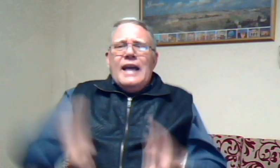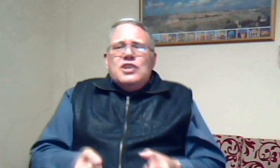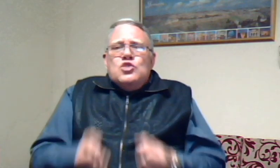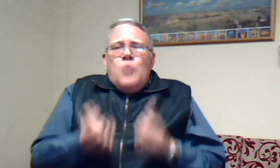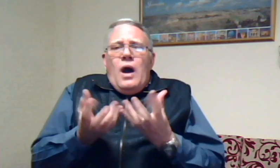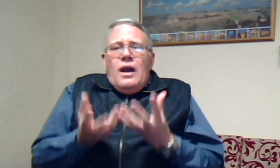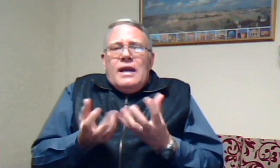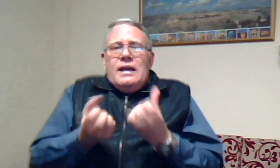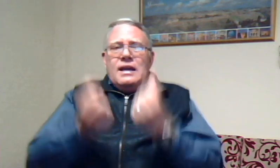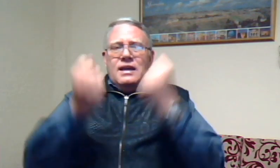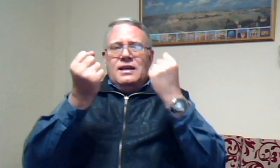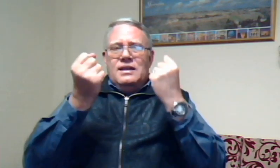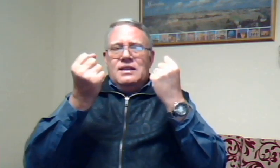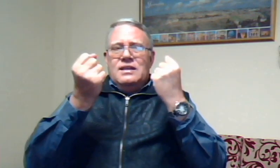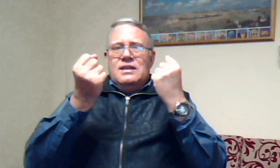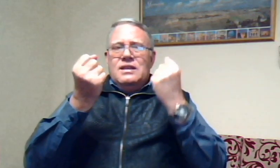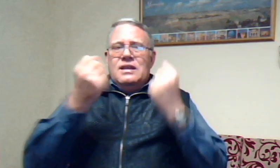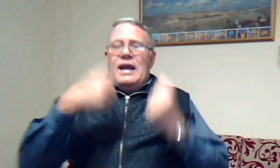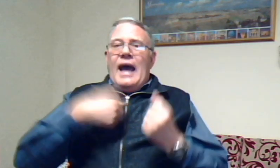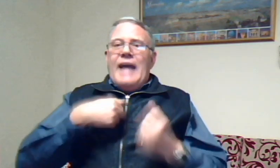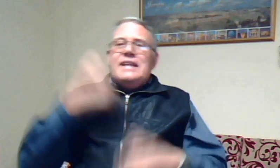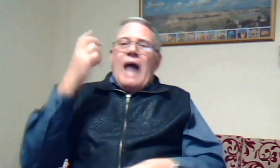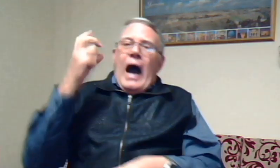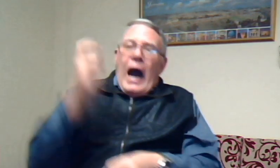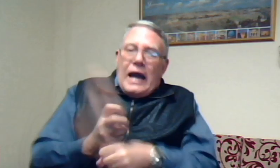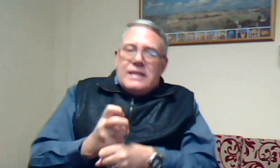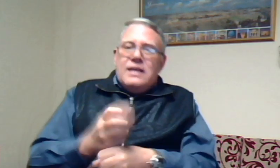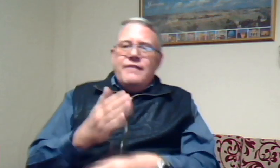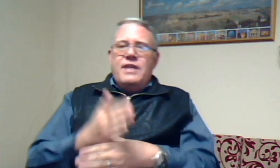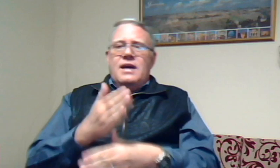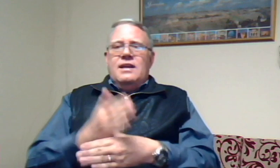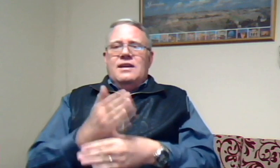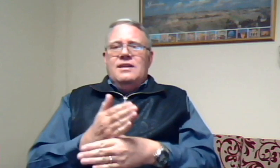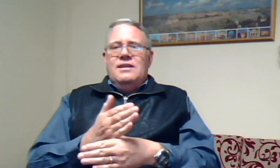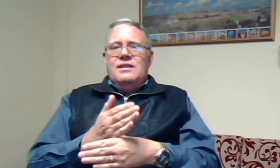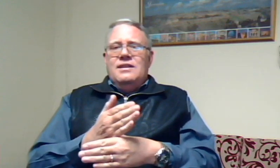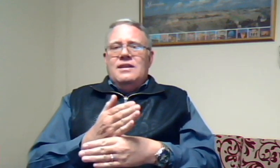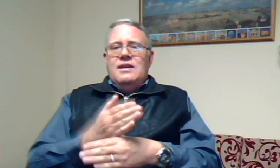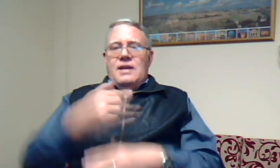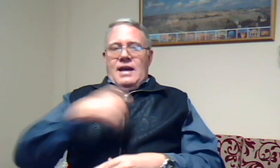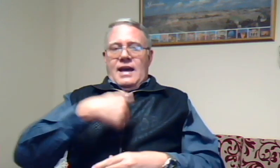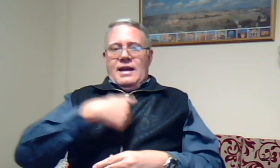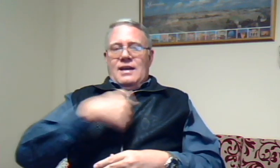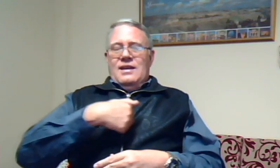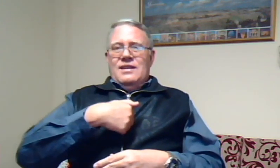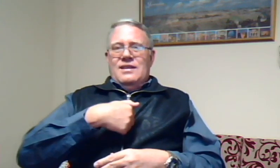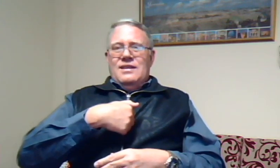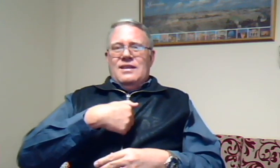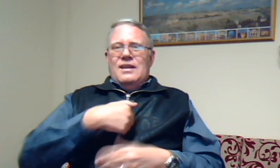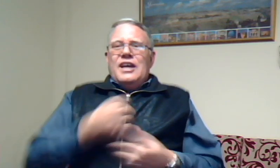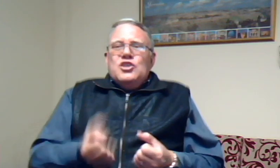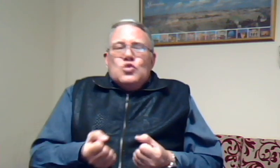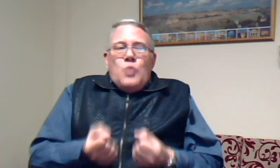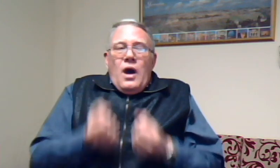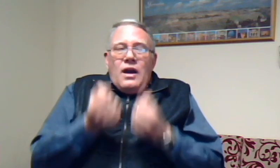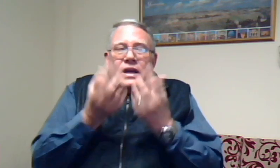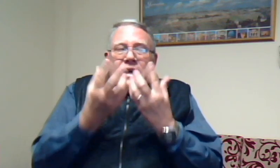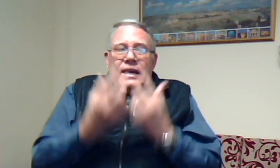Zwaar Gekry Ek het Hart Gewerk Ek Het Zwaar Gekry